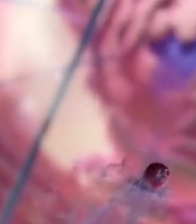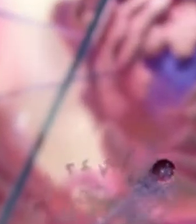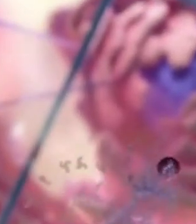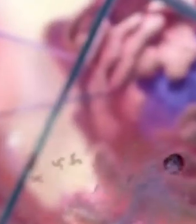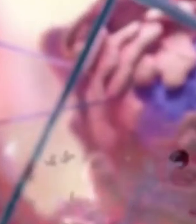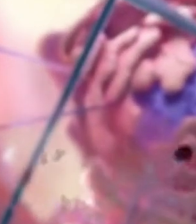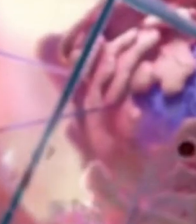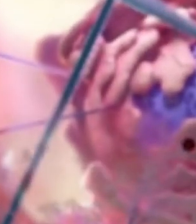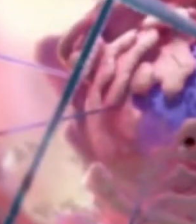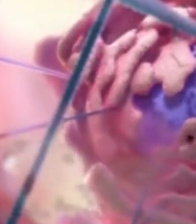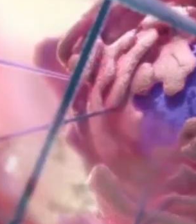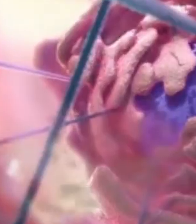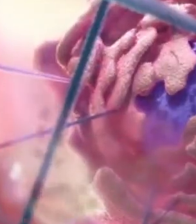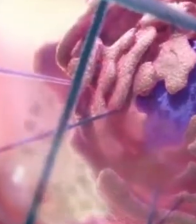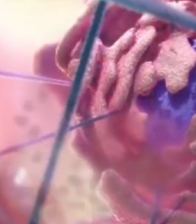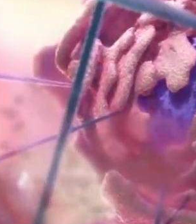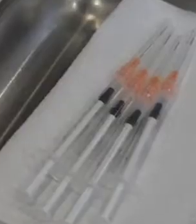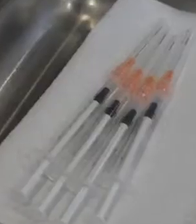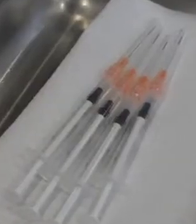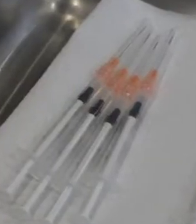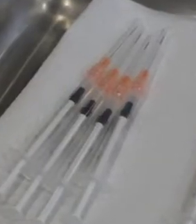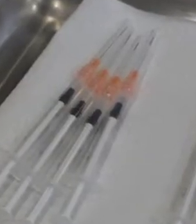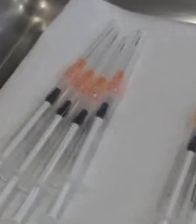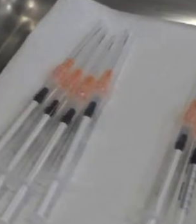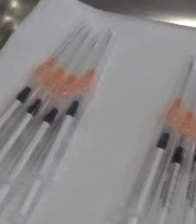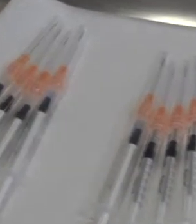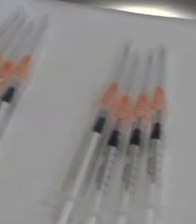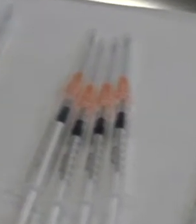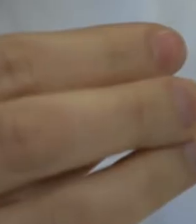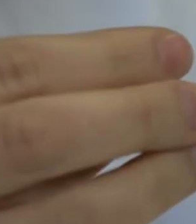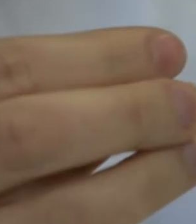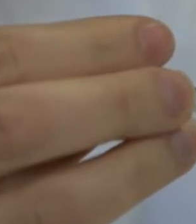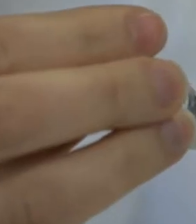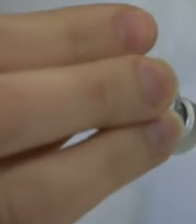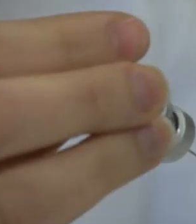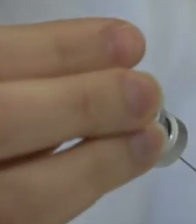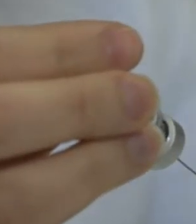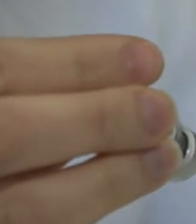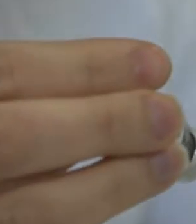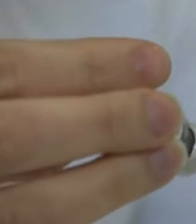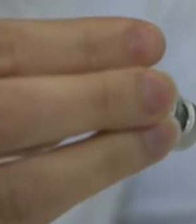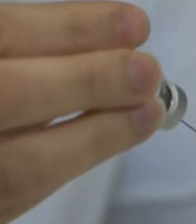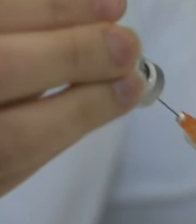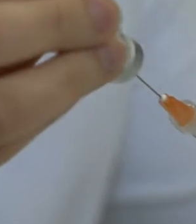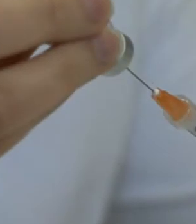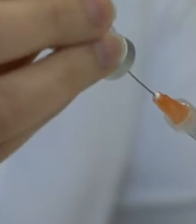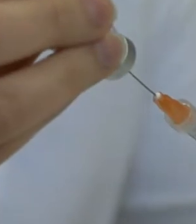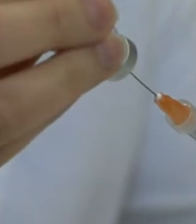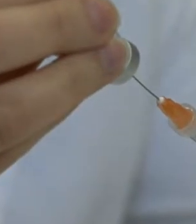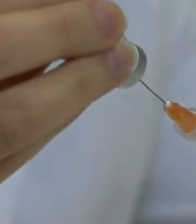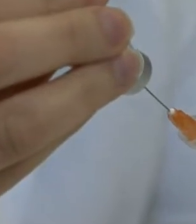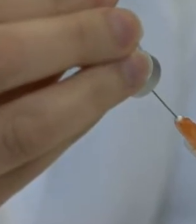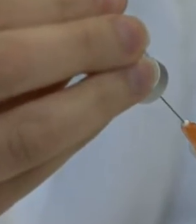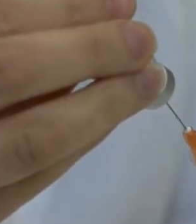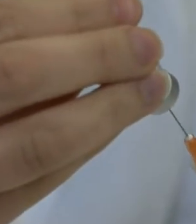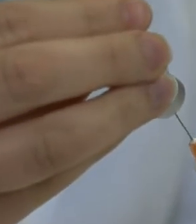i dati raccolti in altri stati, in primis in Israele, ribadisce come sia stata dimostrata con il passare dei mesi la diminuzione della protezione